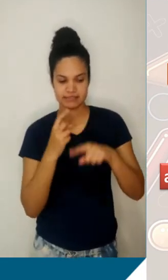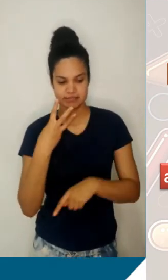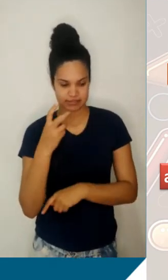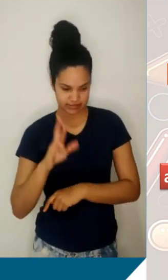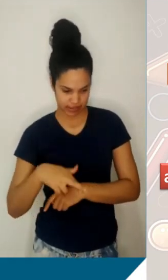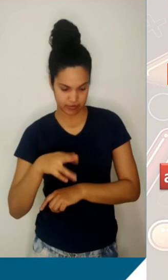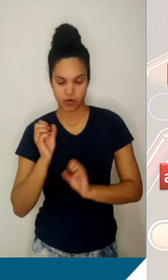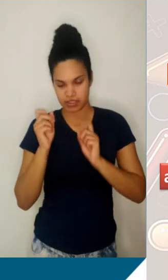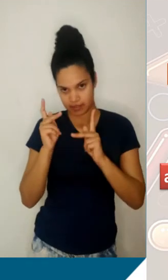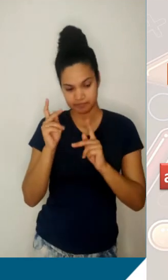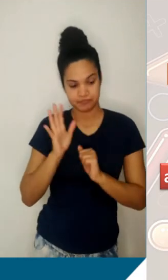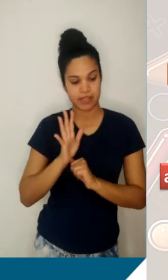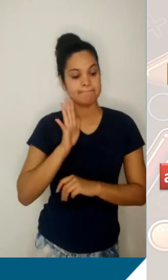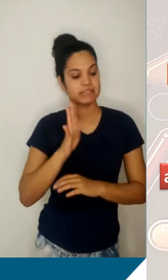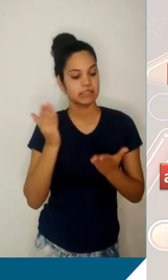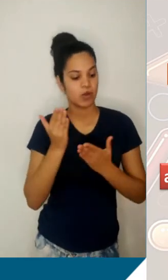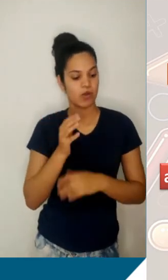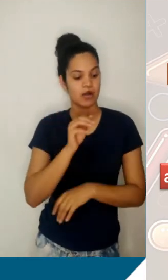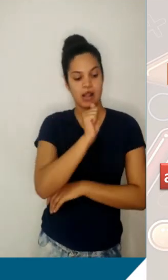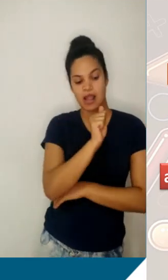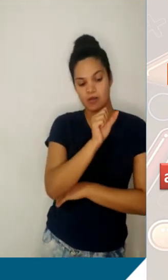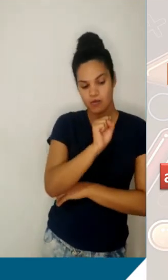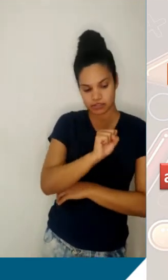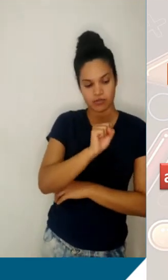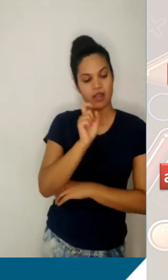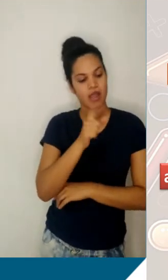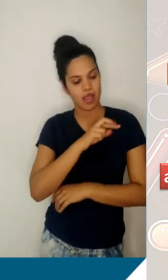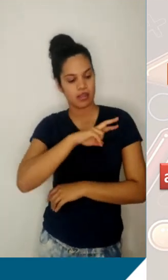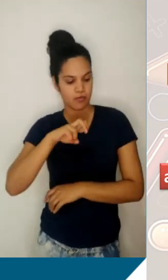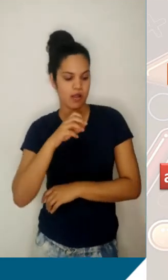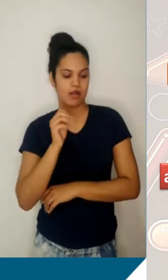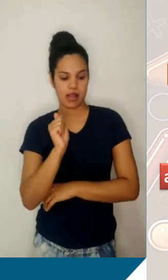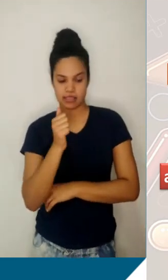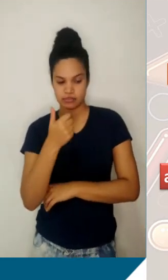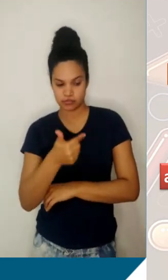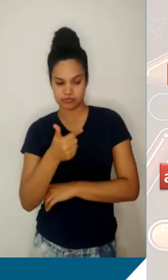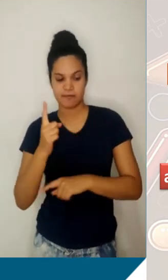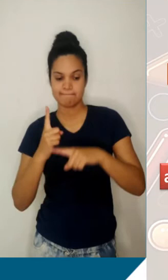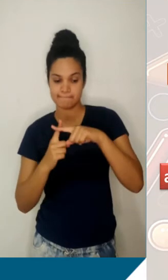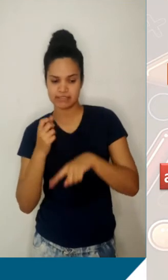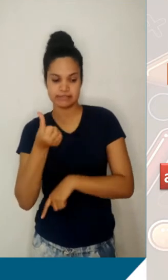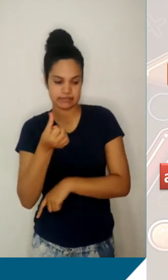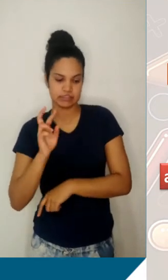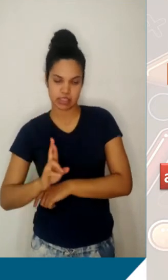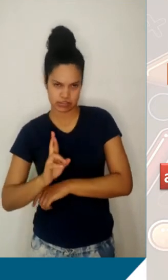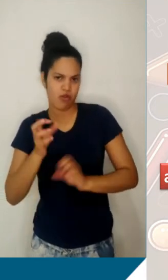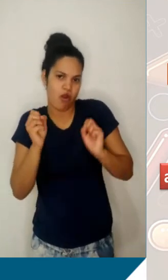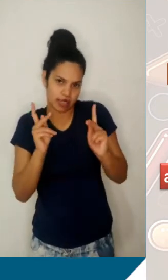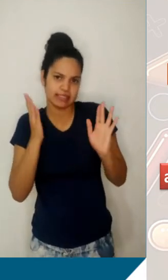deslocamento, há o salto de 6 razões. Portanto, o A8 é o A2 com 6 razões. Isso a gente já viu. Agora,